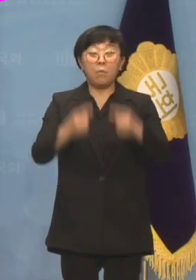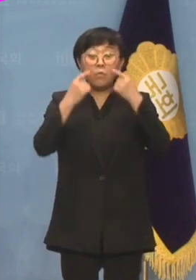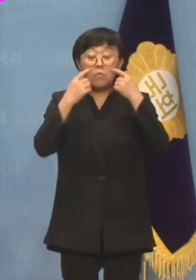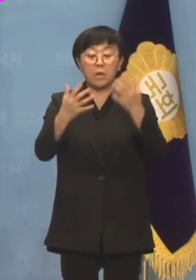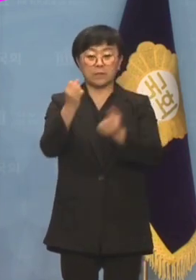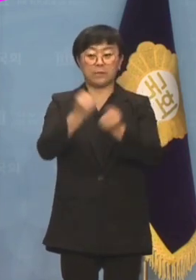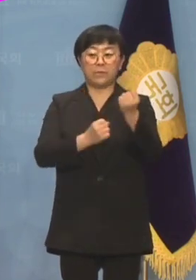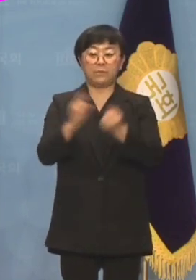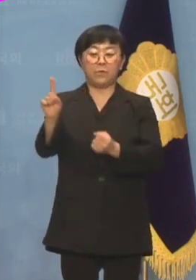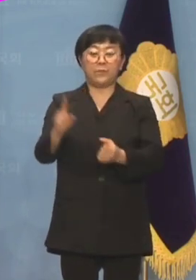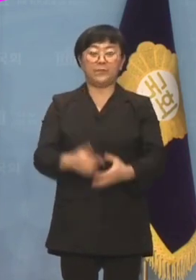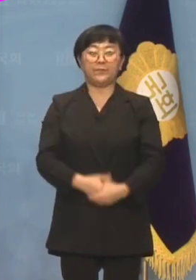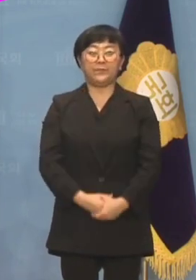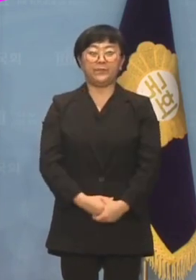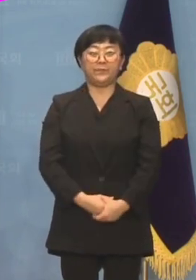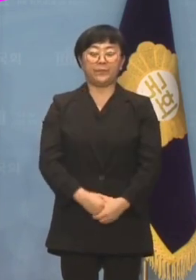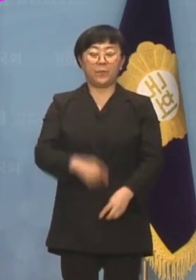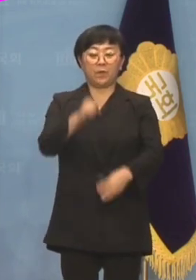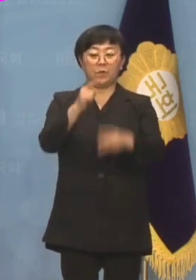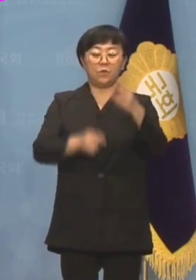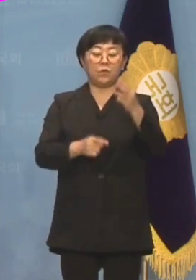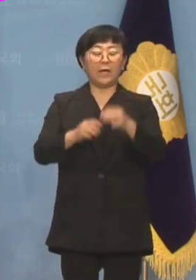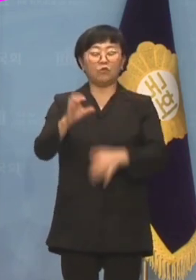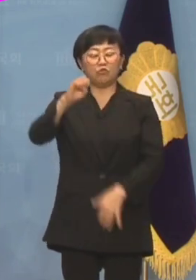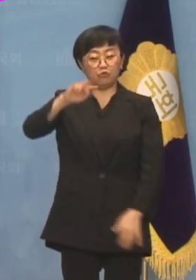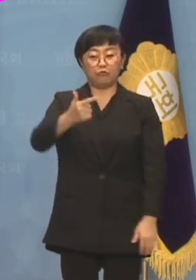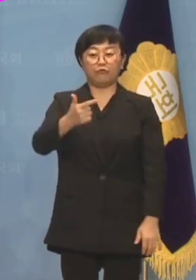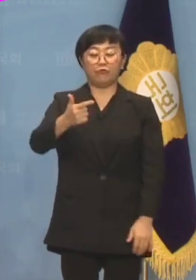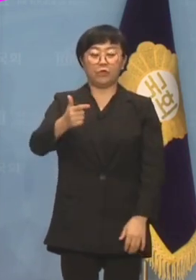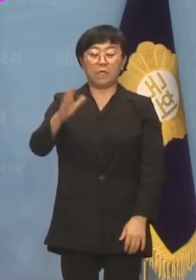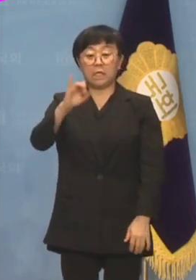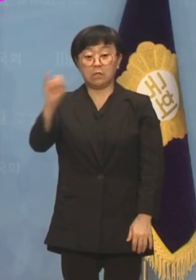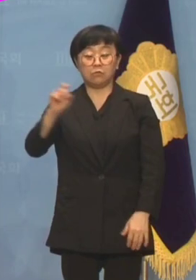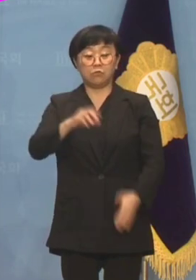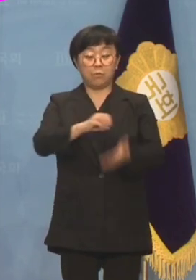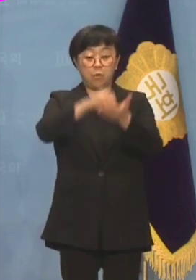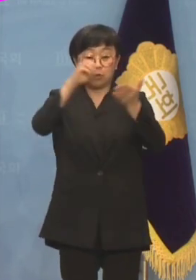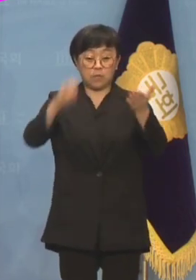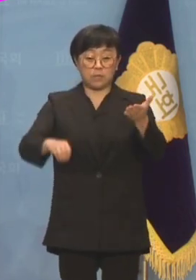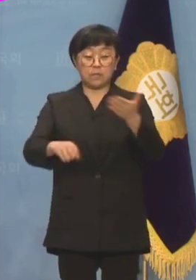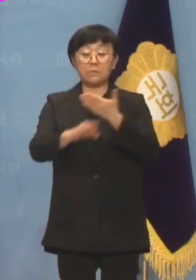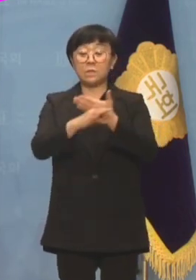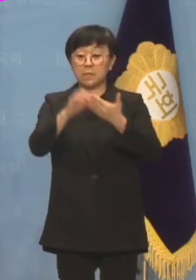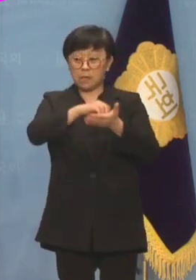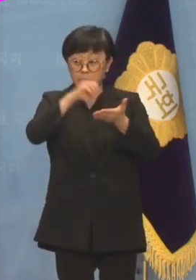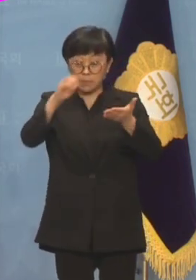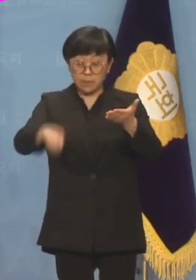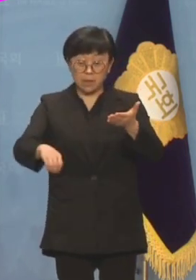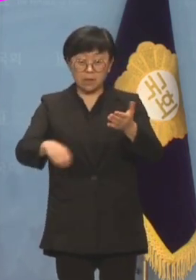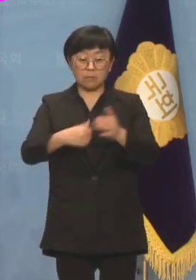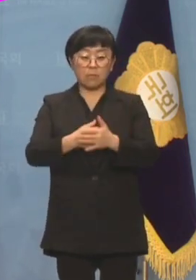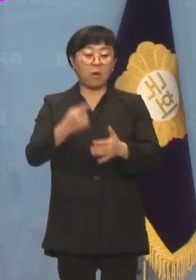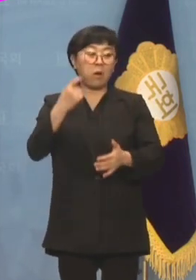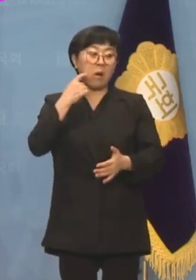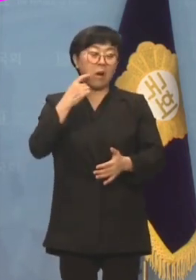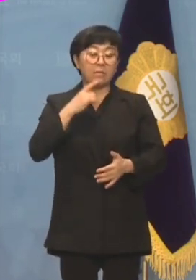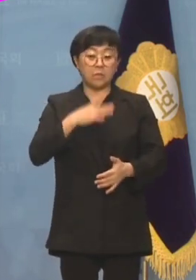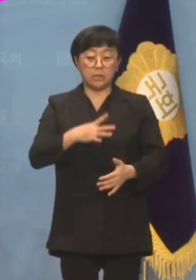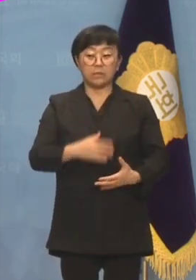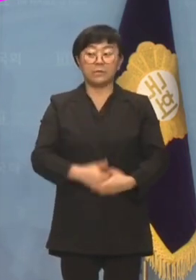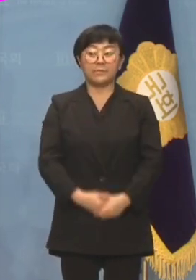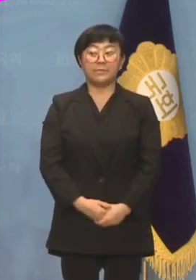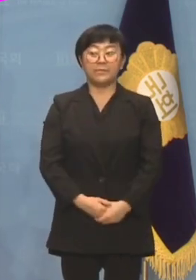분명히 말씀드립니다. 윤관석, 이성만 의원의 복당을 염두에 둔 임의시 탈당은 위장 탈당에